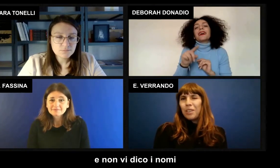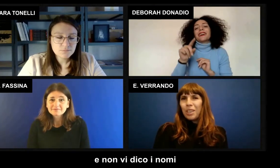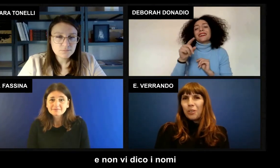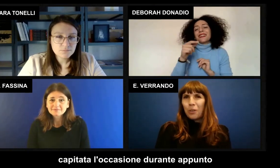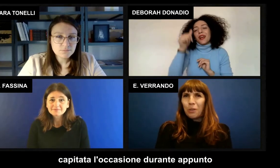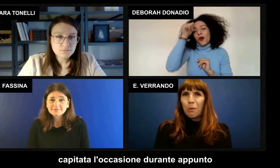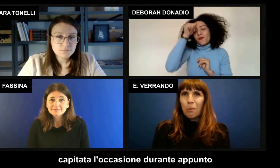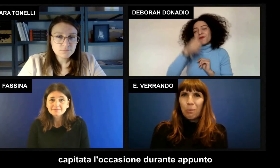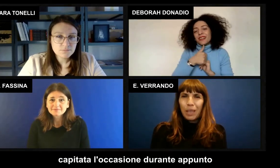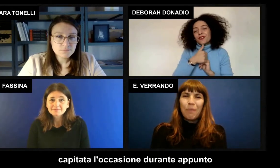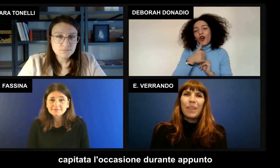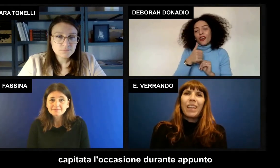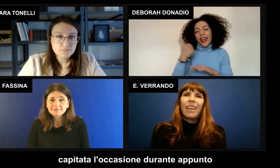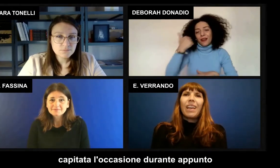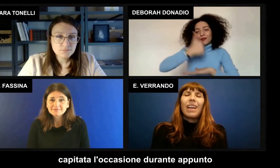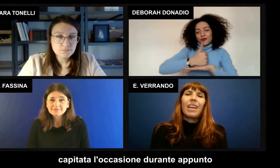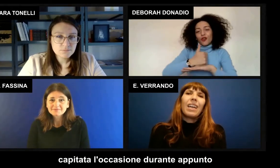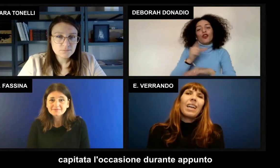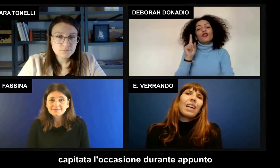non vi dico i nomi